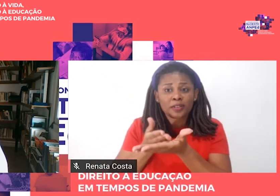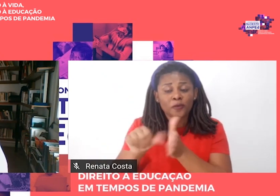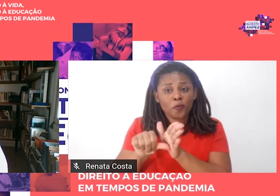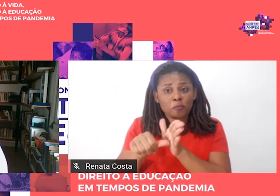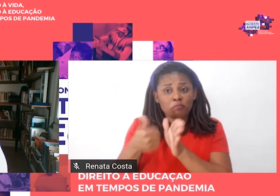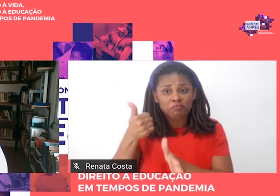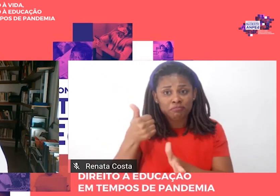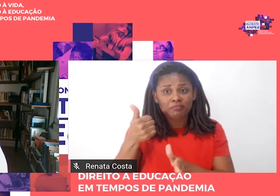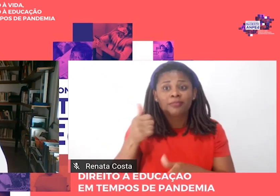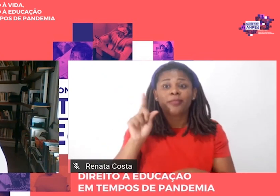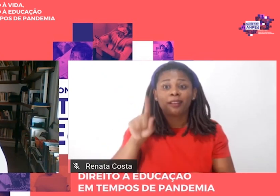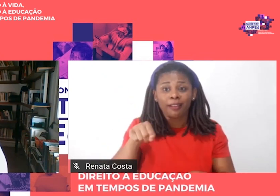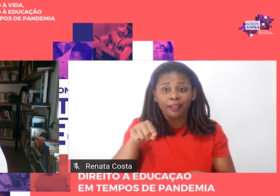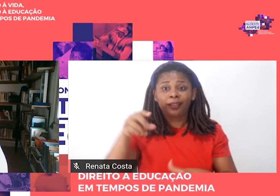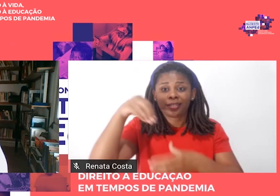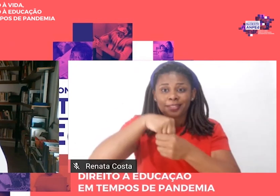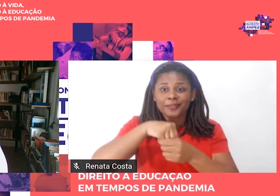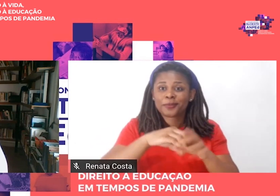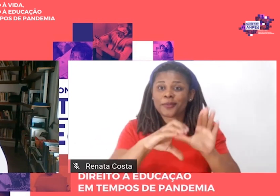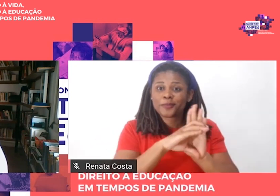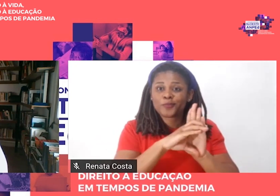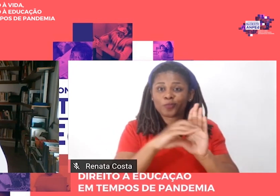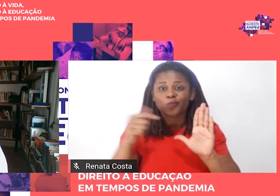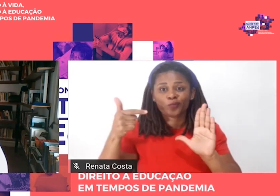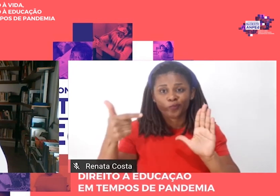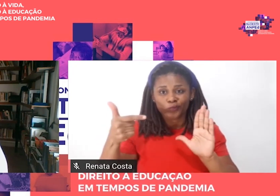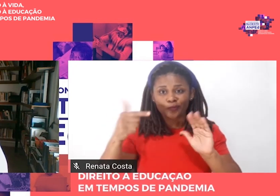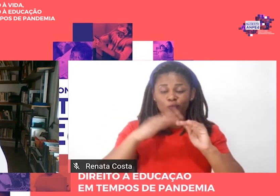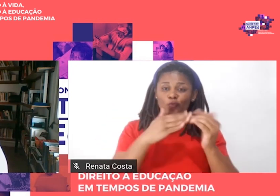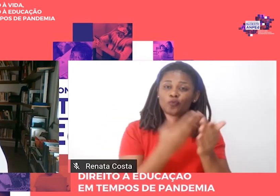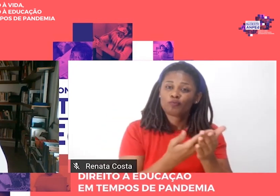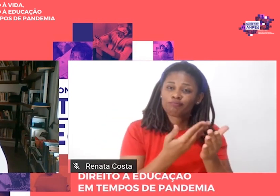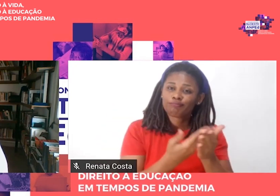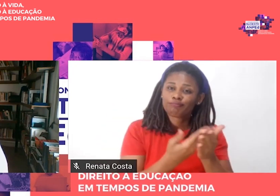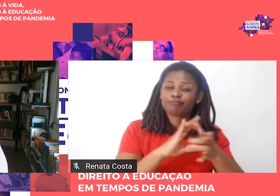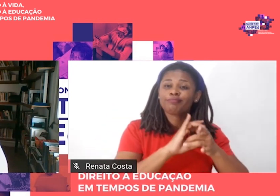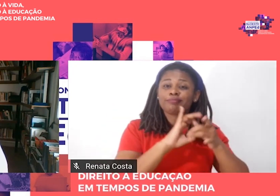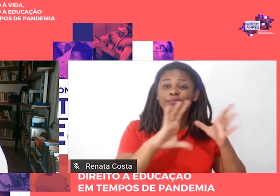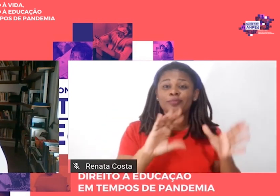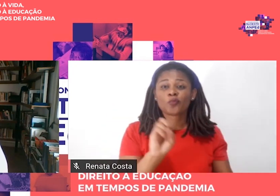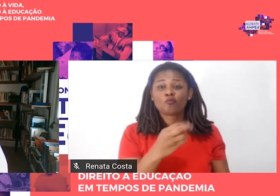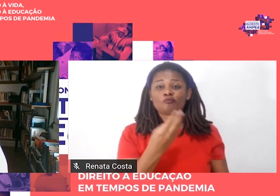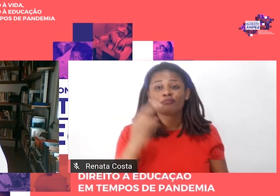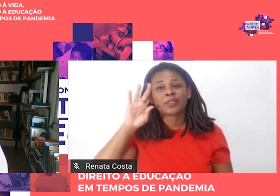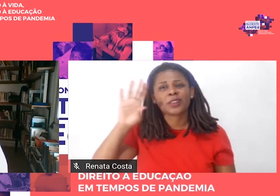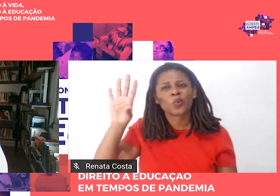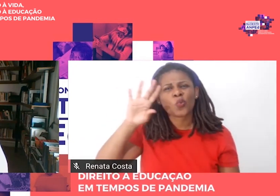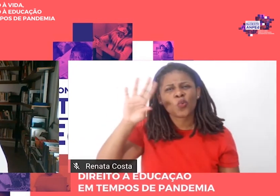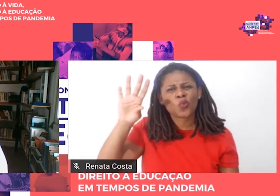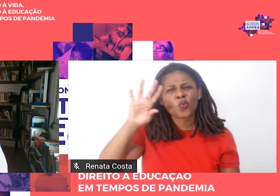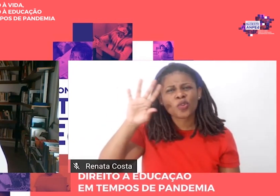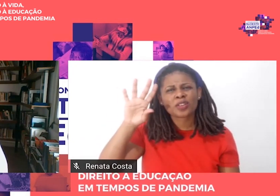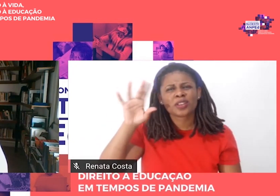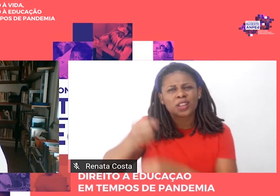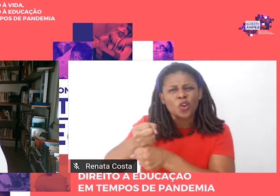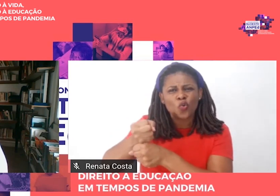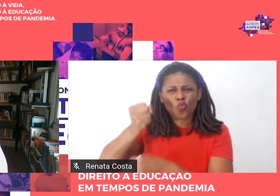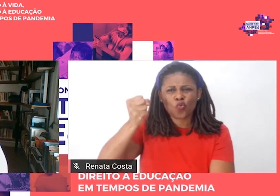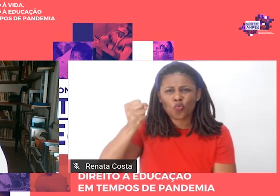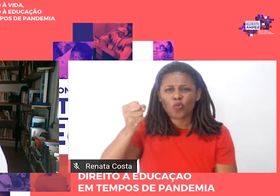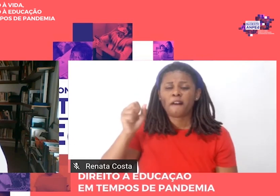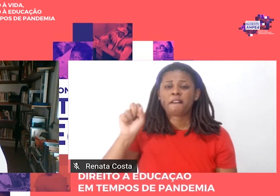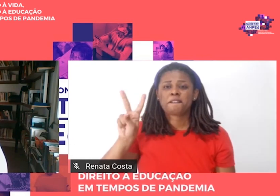capítulo segundo, Escola e Democracia ou a Teoria da Curvatura da Vale. Esse texto surgiu de minha exposição no